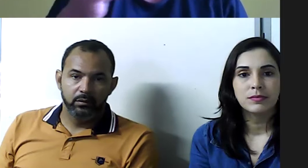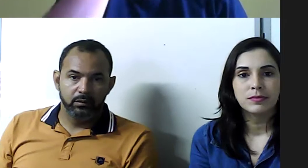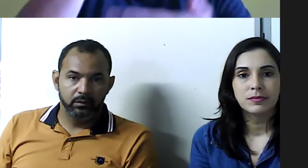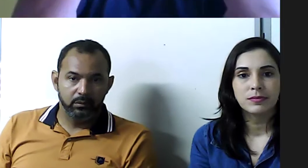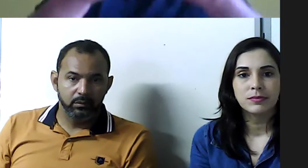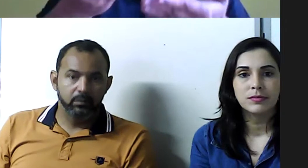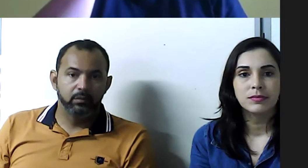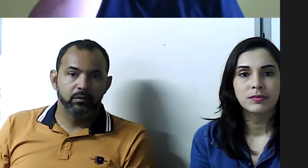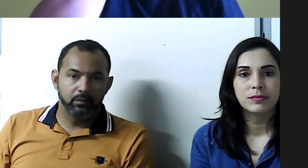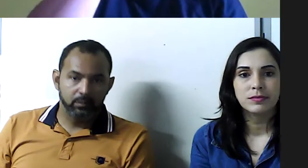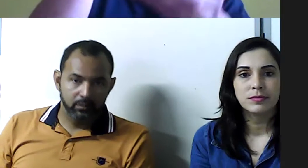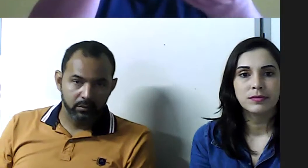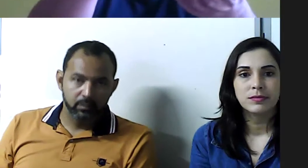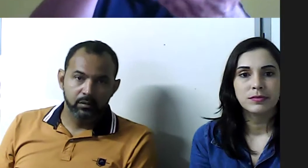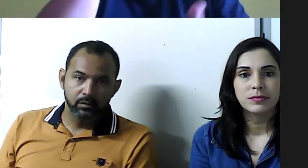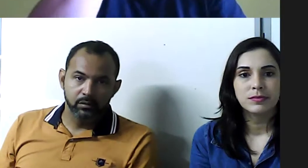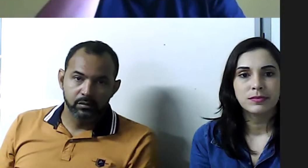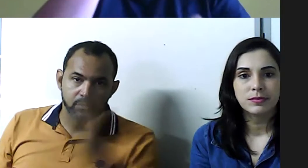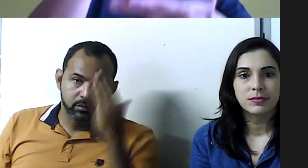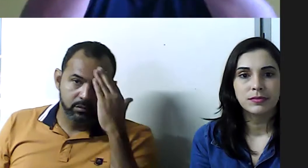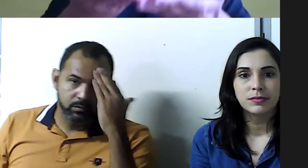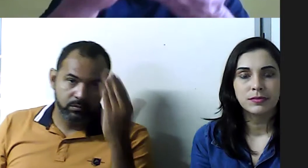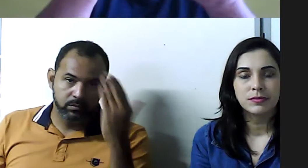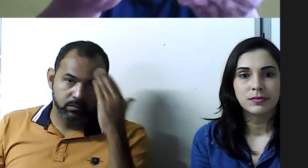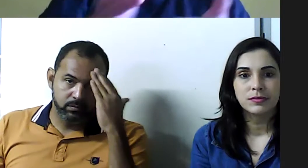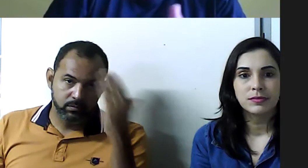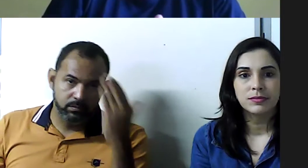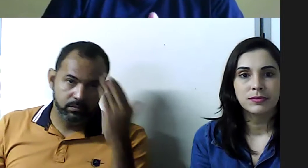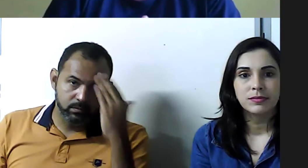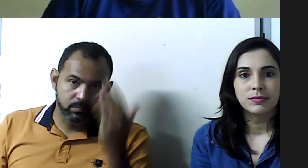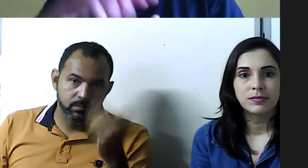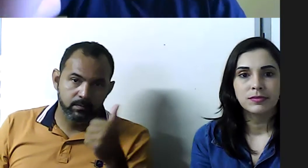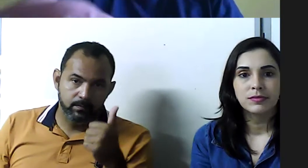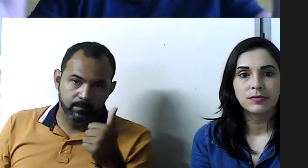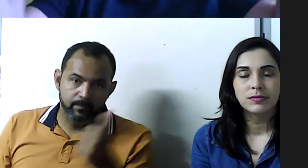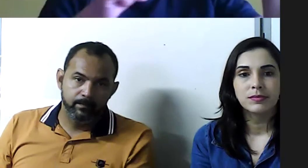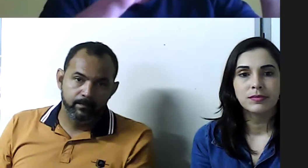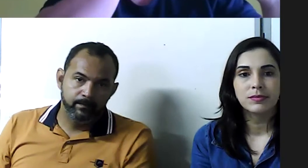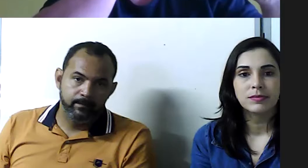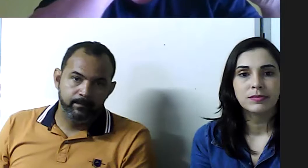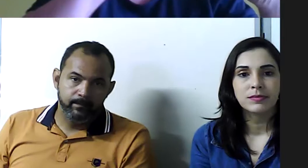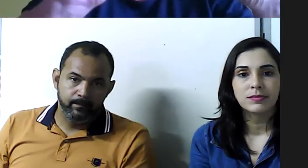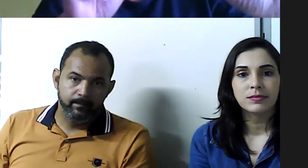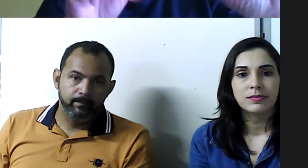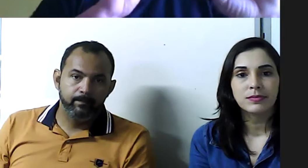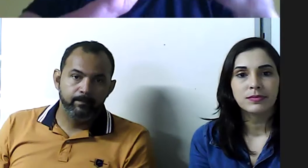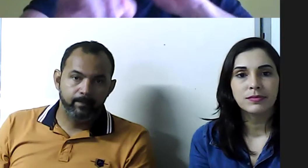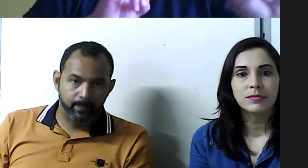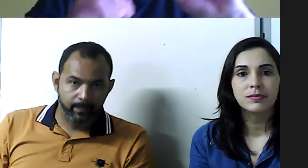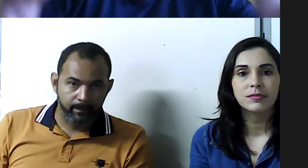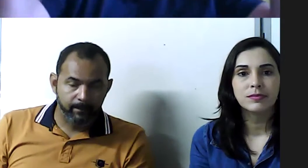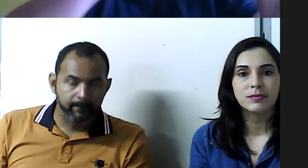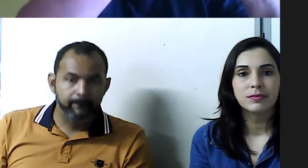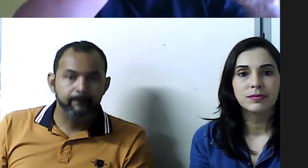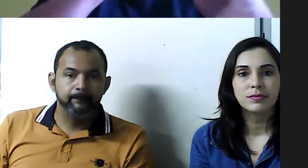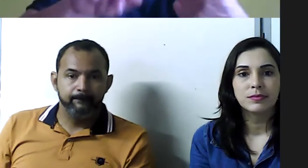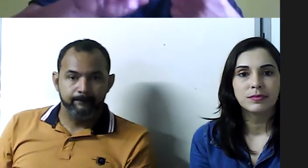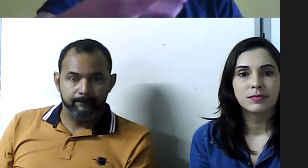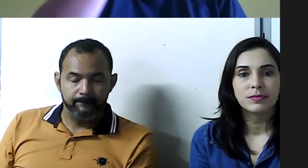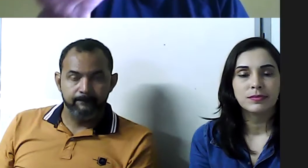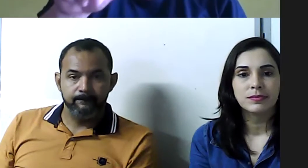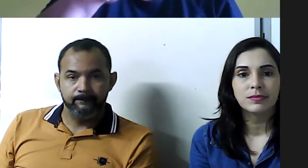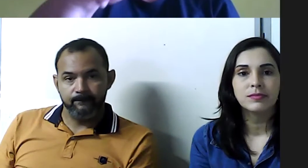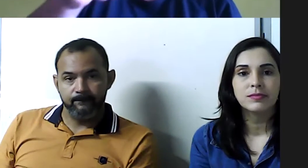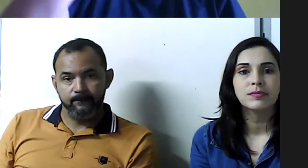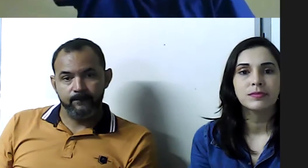bem-vindo Jonas, ao Jonas, seja bem-vindo aqui ao programa em discussão aqui pela TV Assembleia e também a